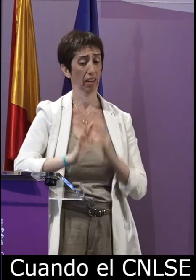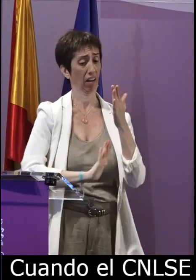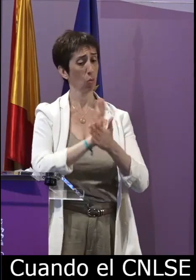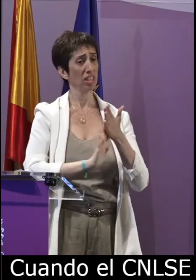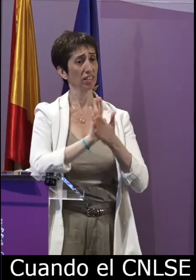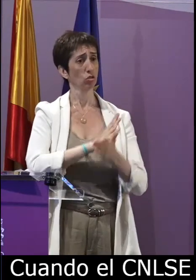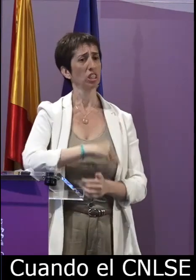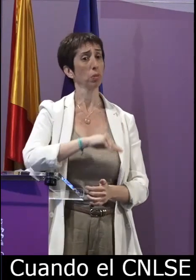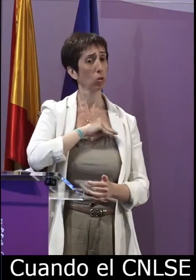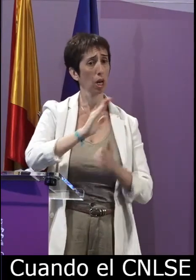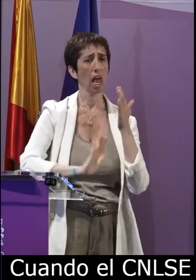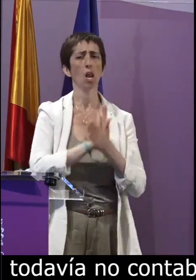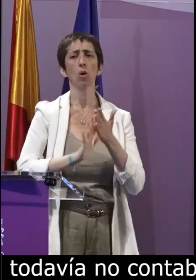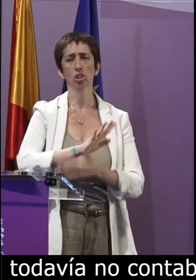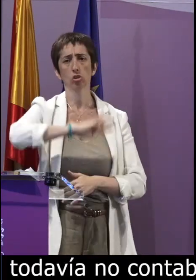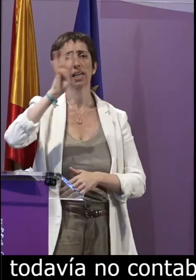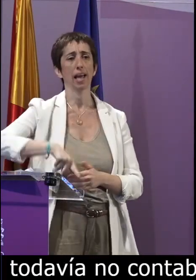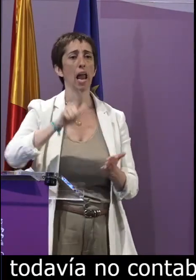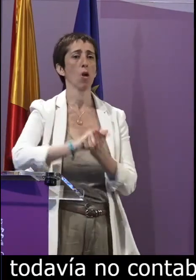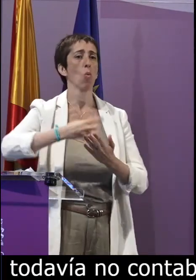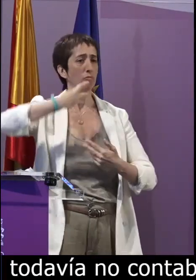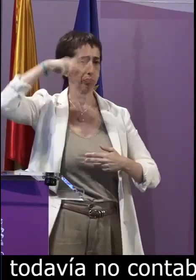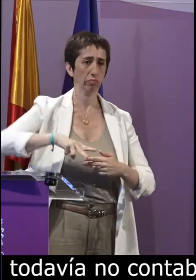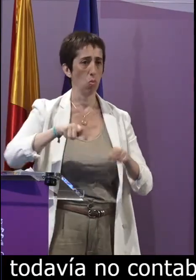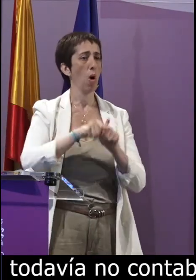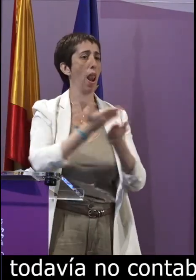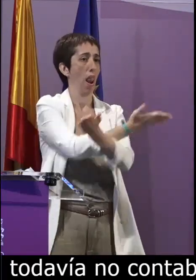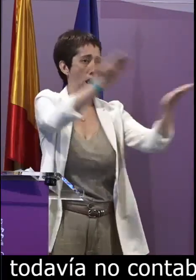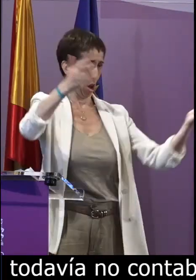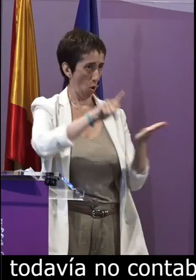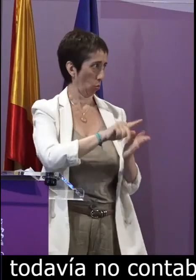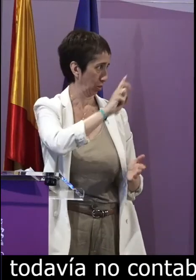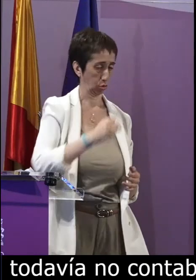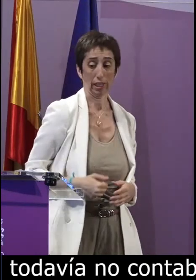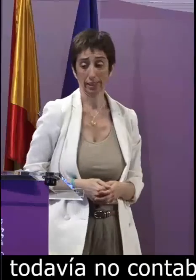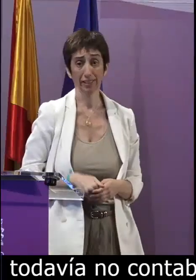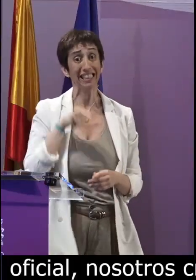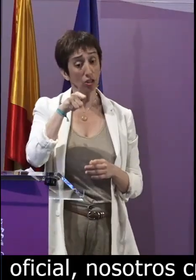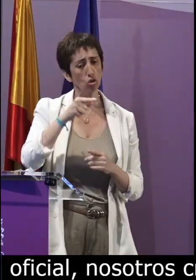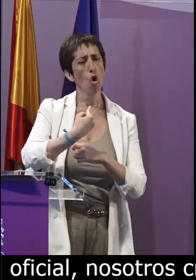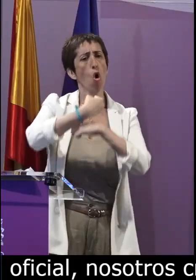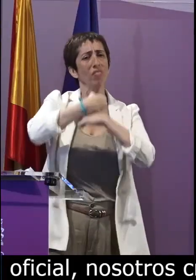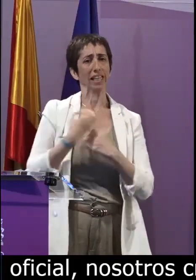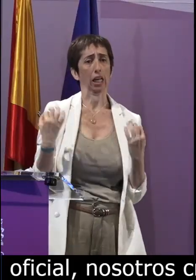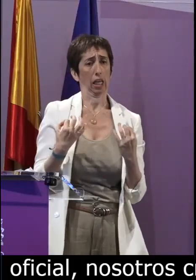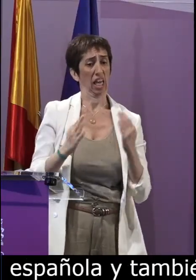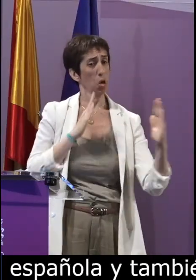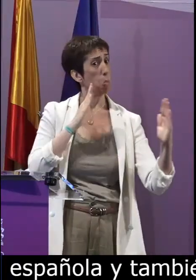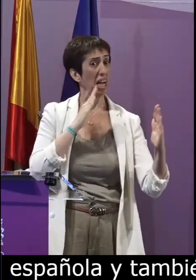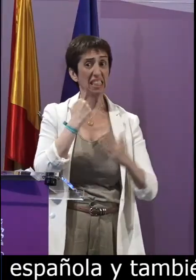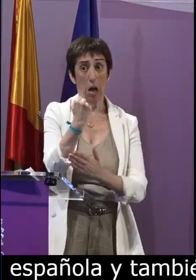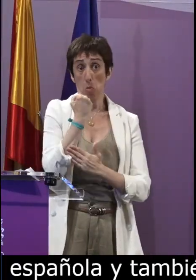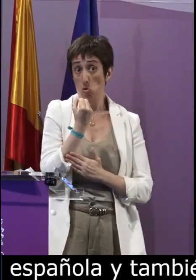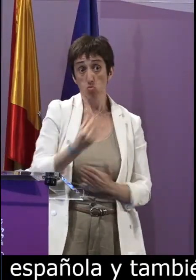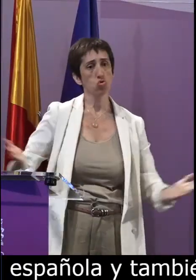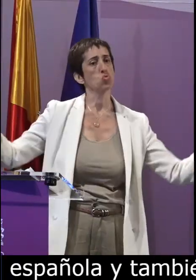nosotros creímos en la lengua de signos española y también en la lengua de signos catalana como lenguas reconocidas y reconocibles